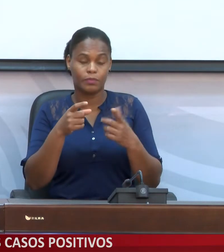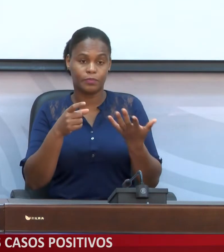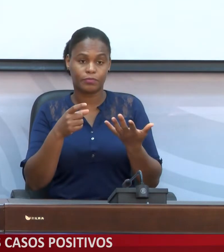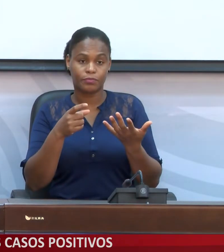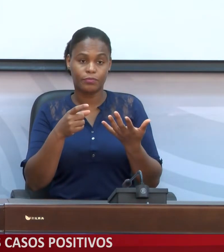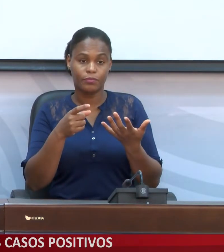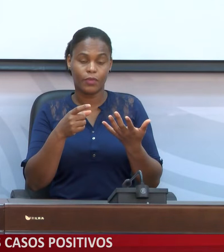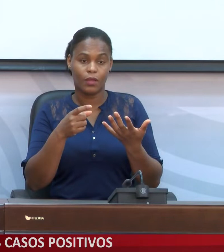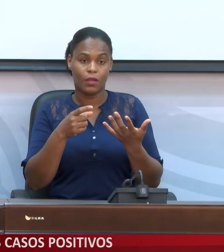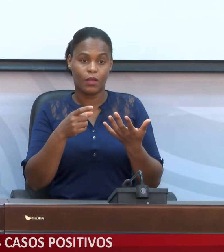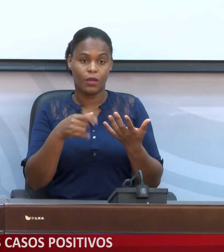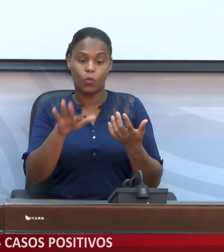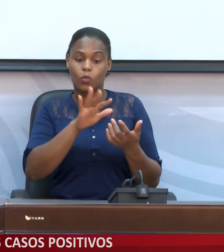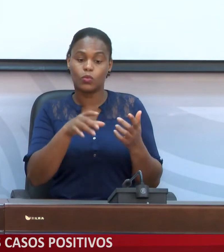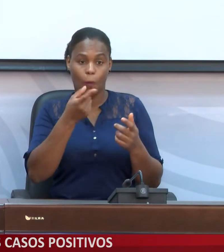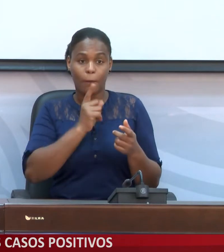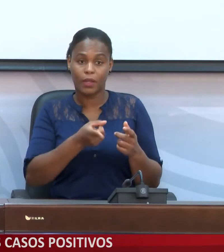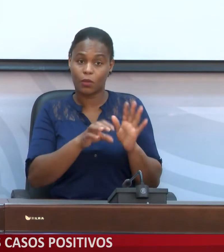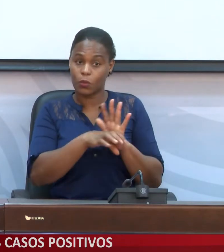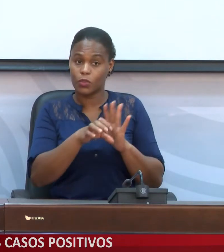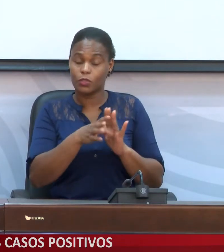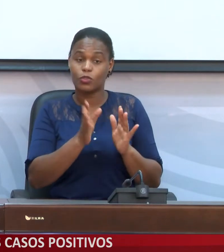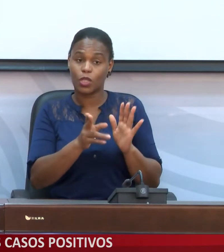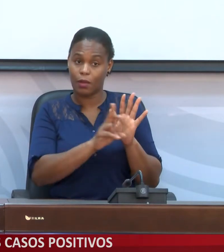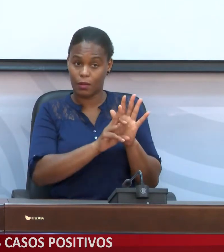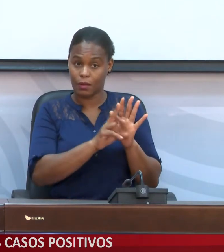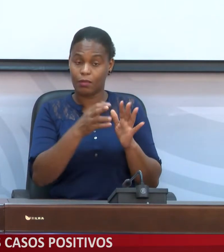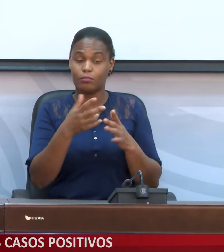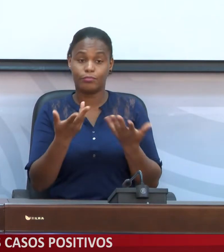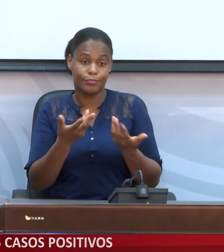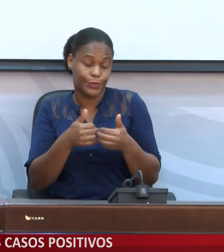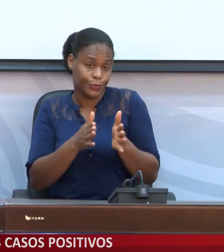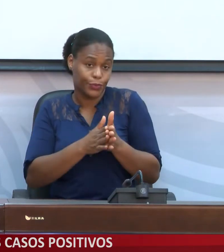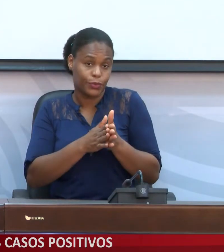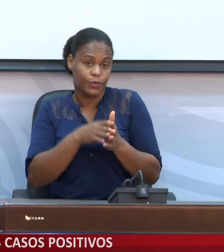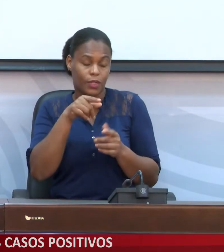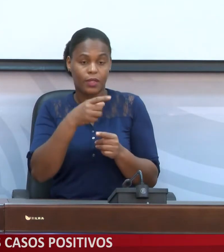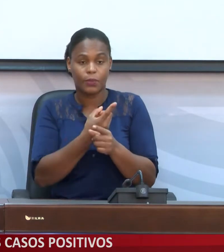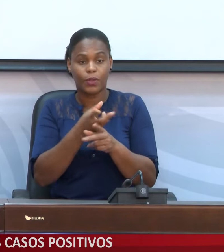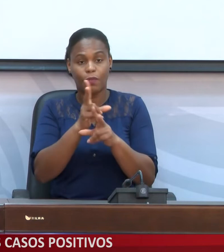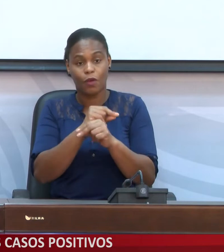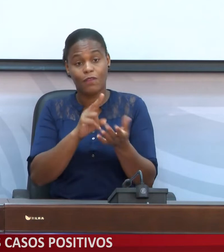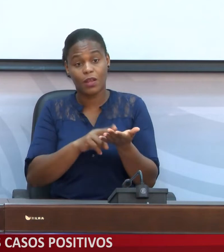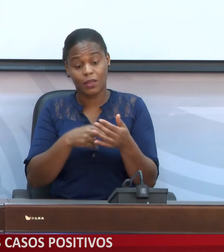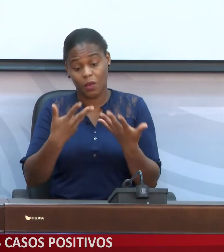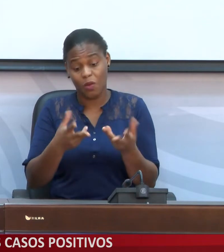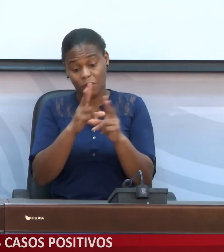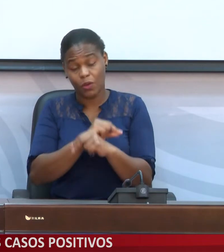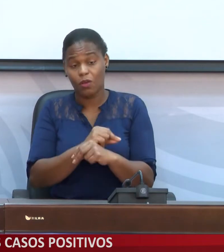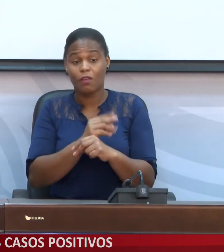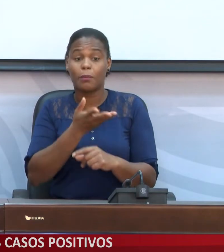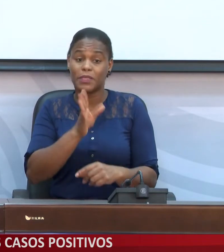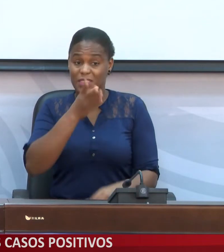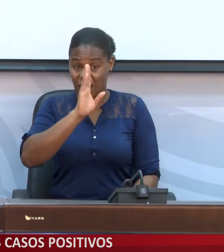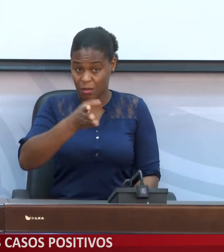nas condições que se descreve na regulamentação. Portanto, tudo isso é uma nova realidade que vamos ter que